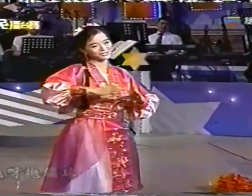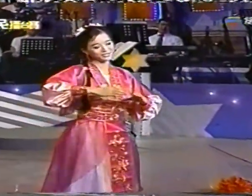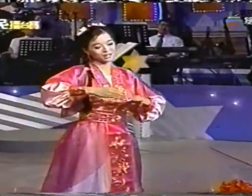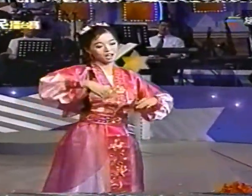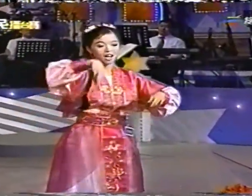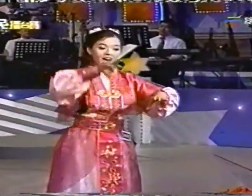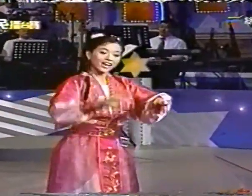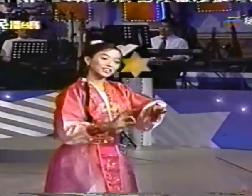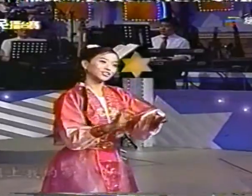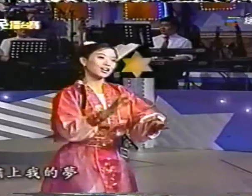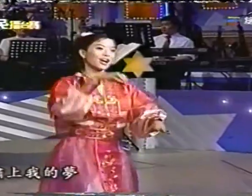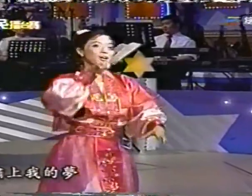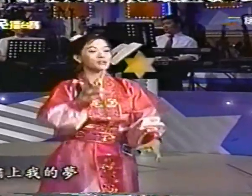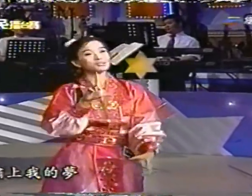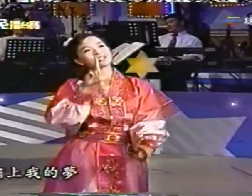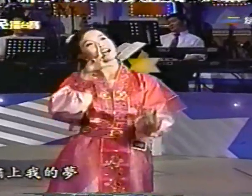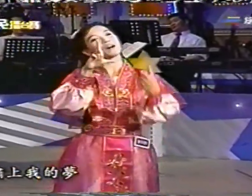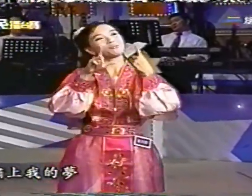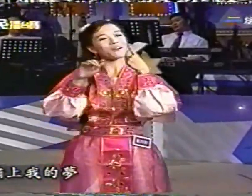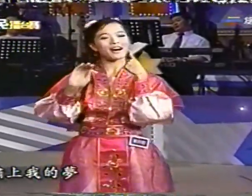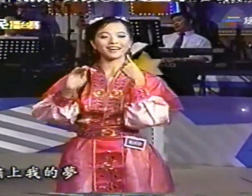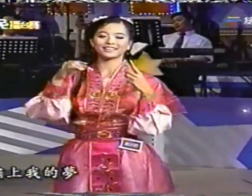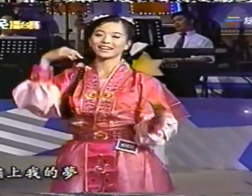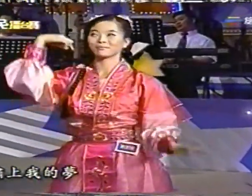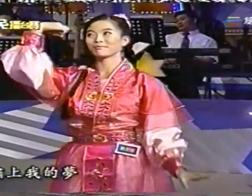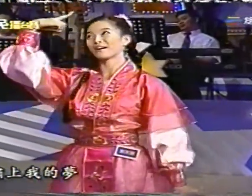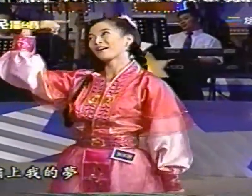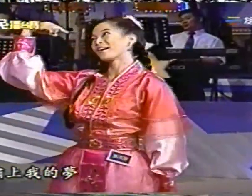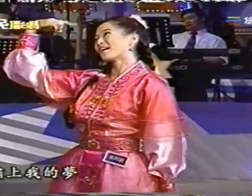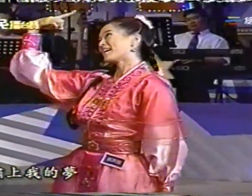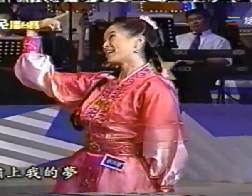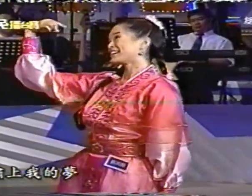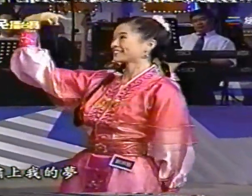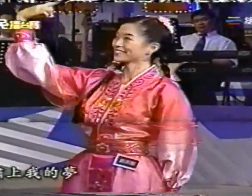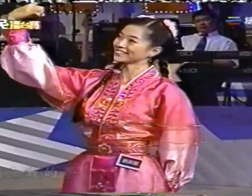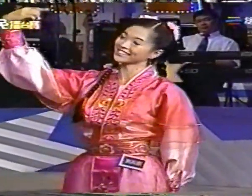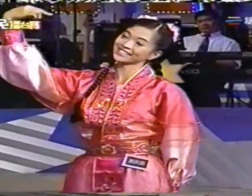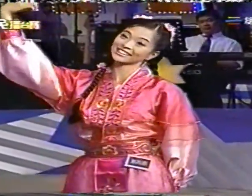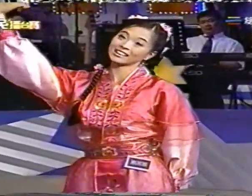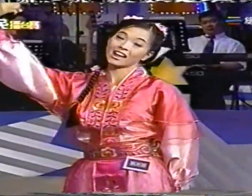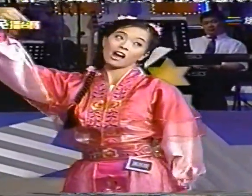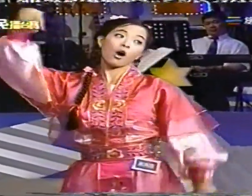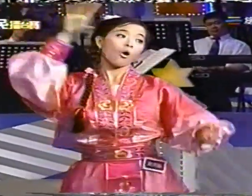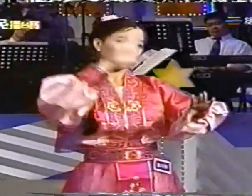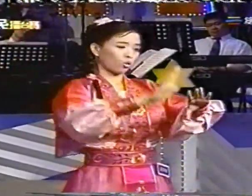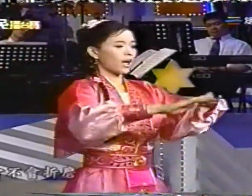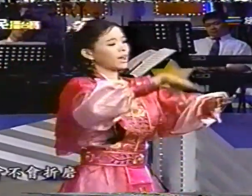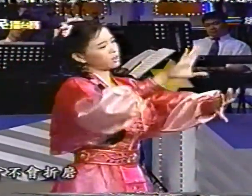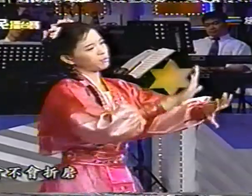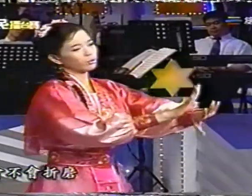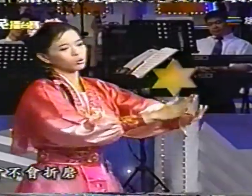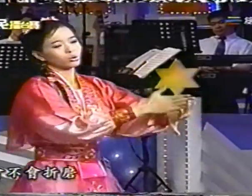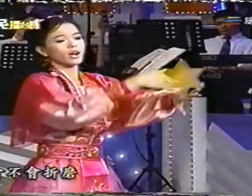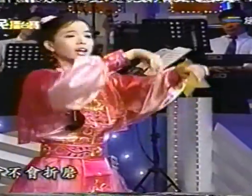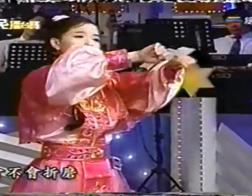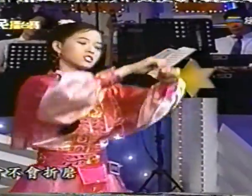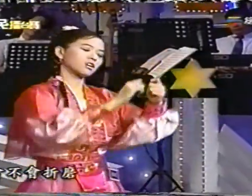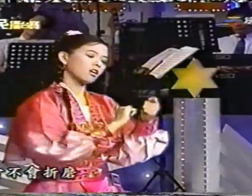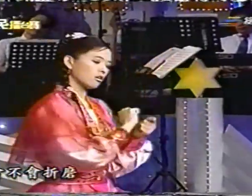修上我的夢會不會折